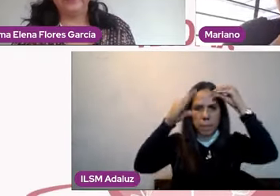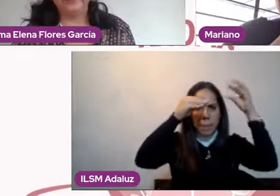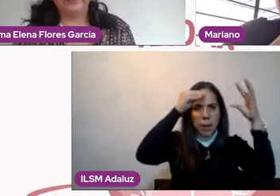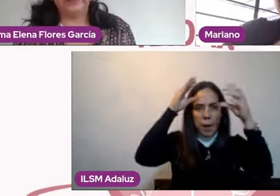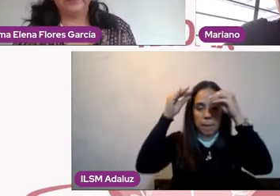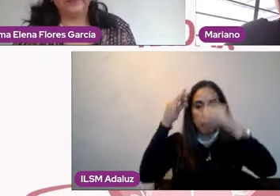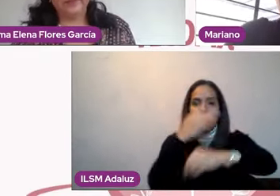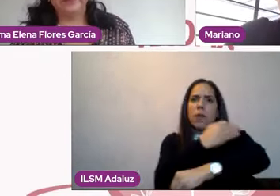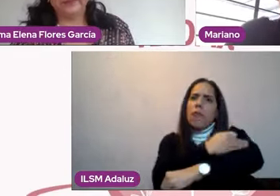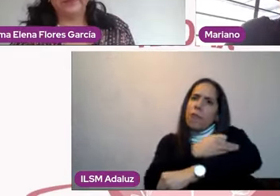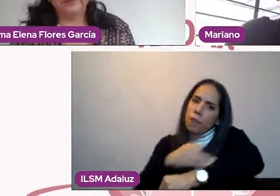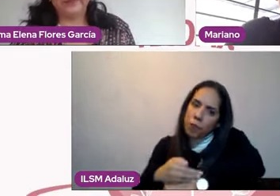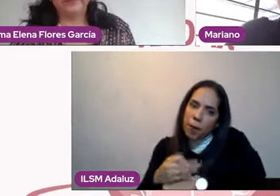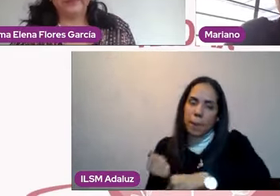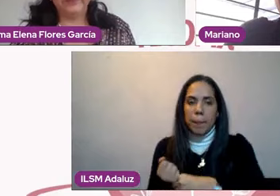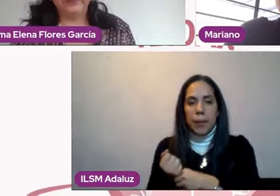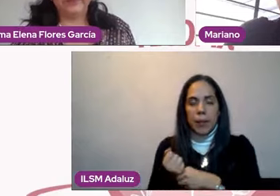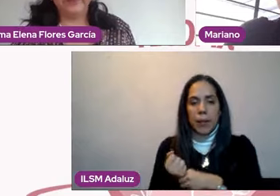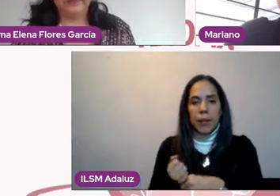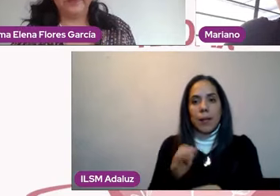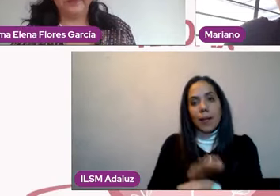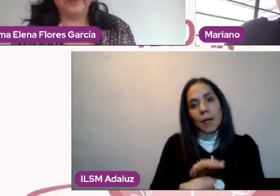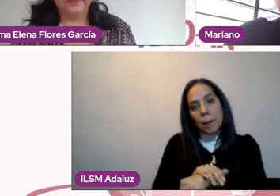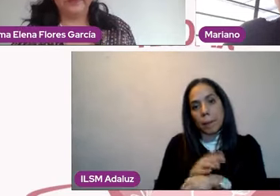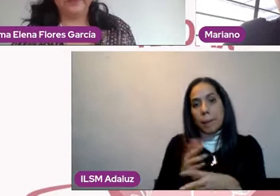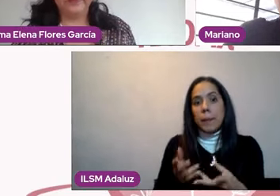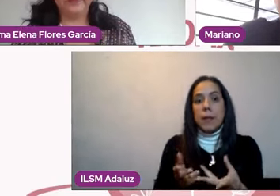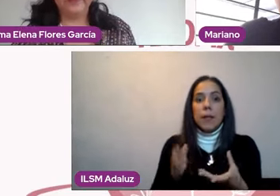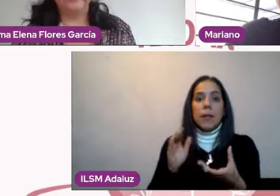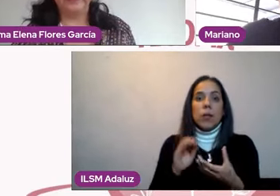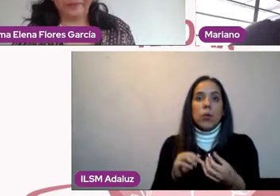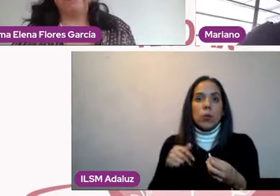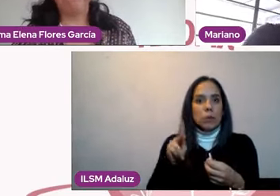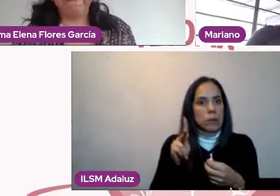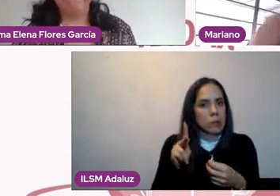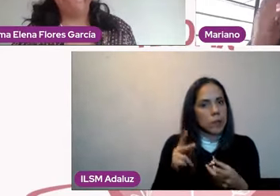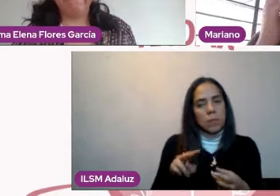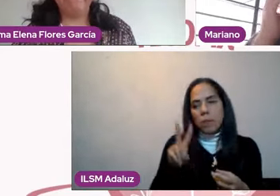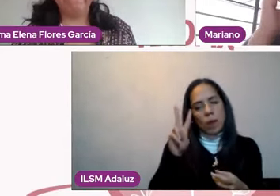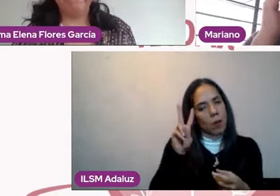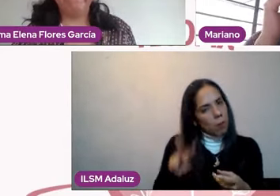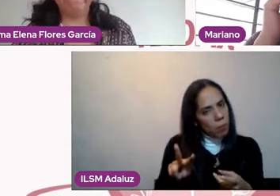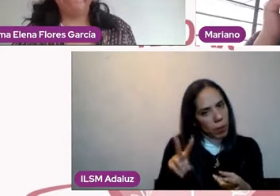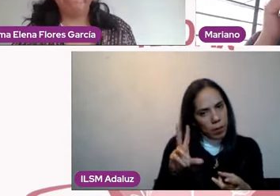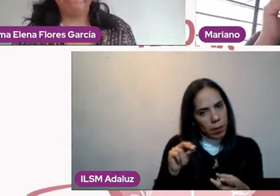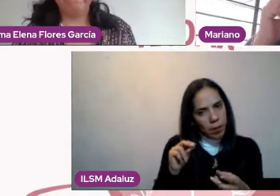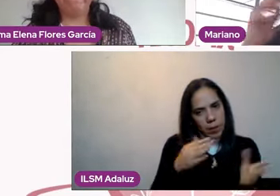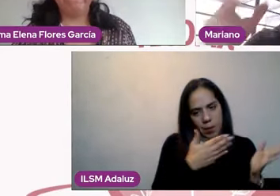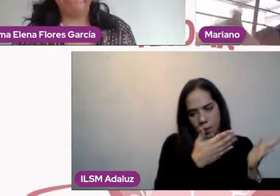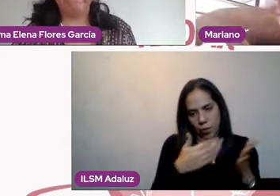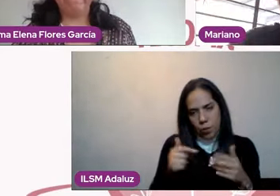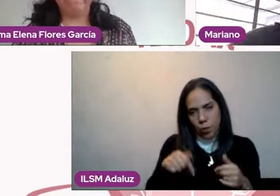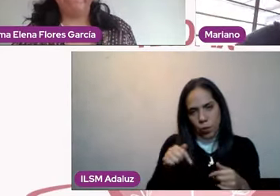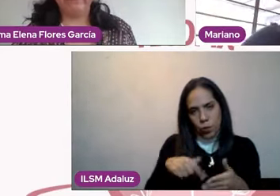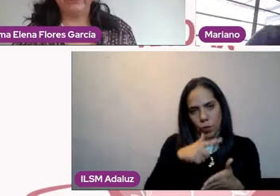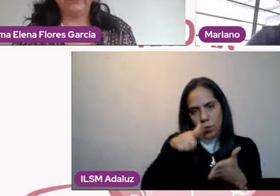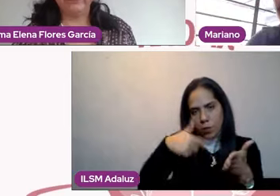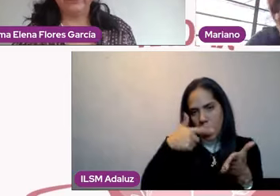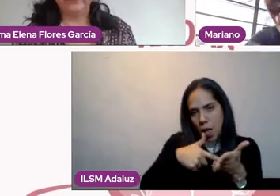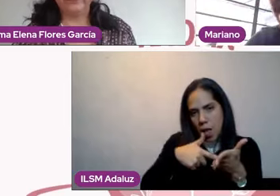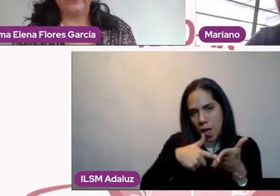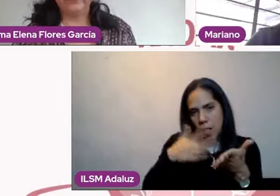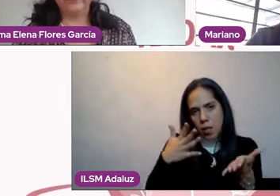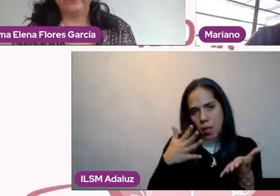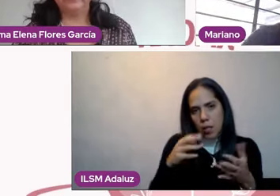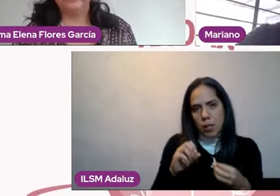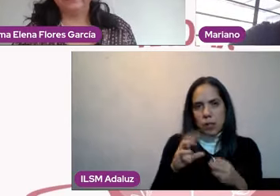pero la realidad es que no vivimos en un mundo que se caracterice mucho por ello. De hecho, si uno analiza el deber ser, ¿no? Estas normas